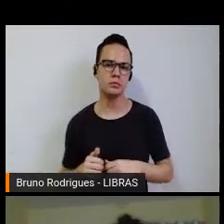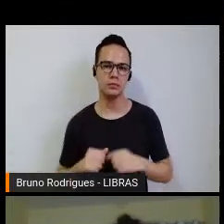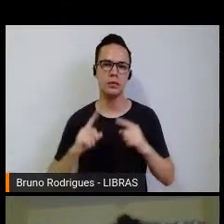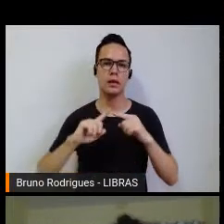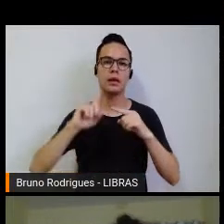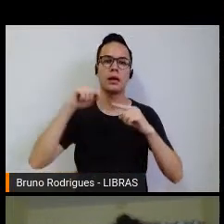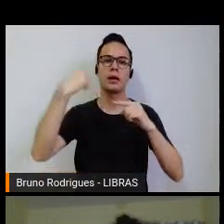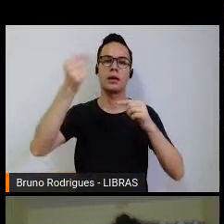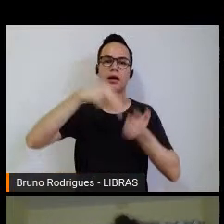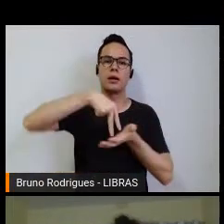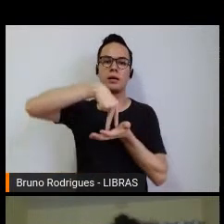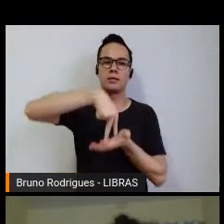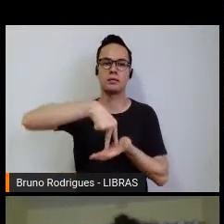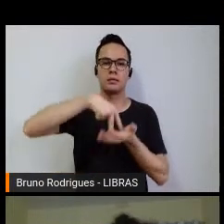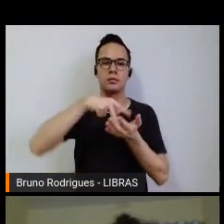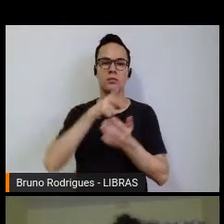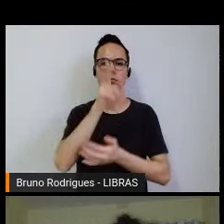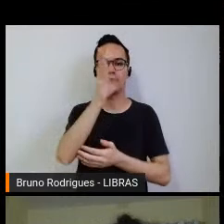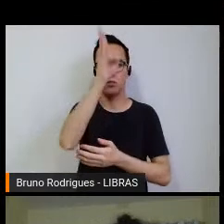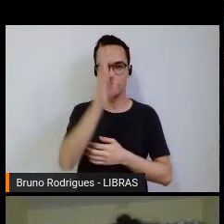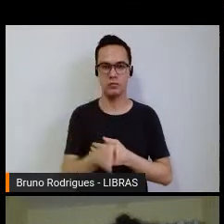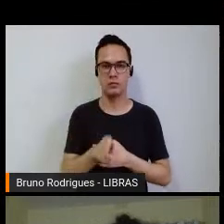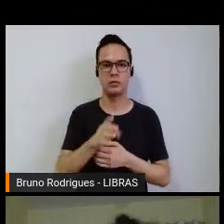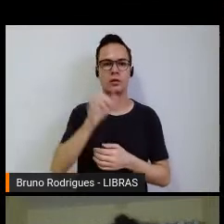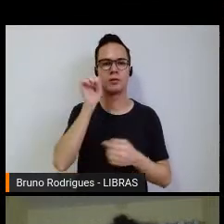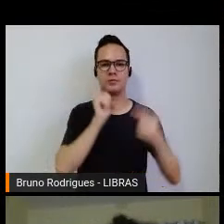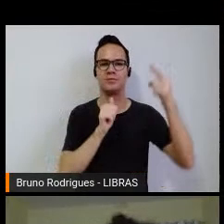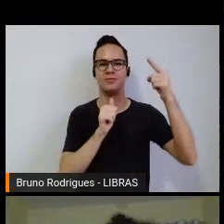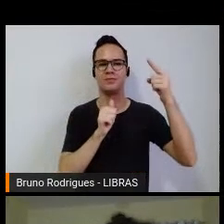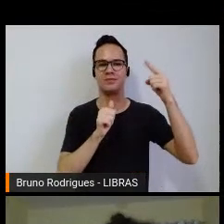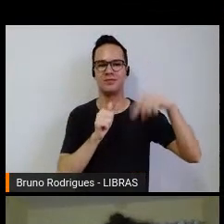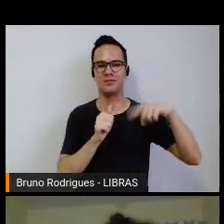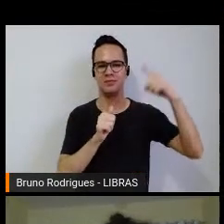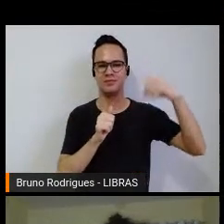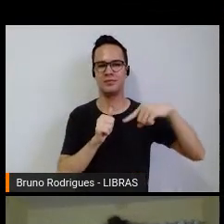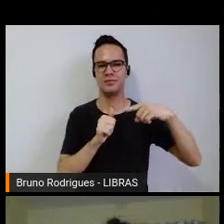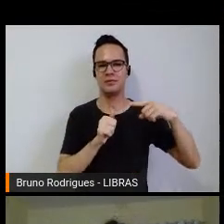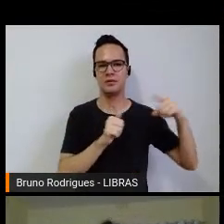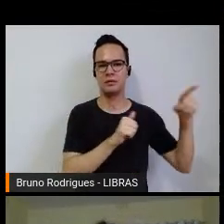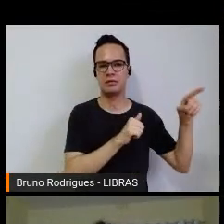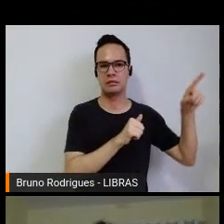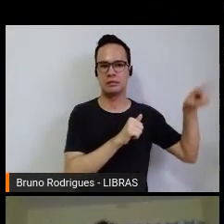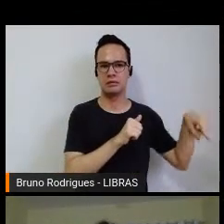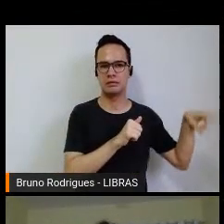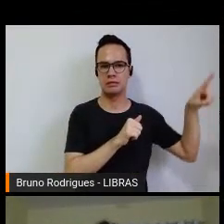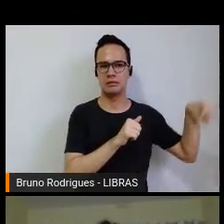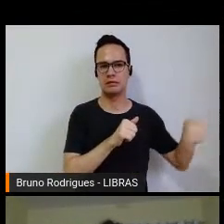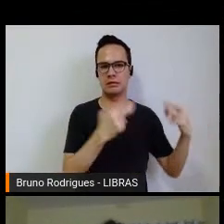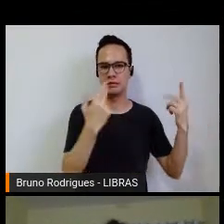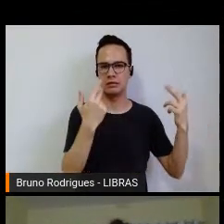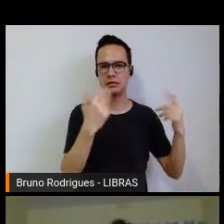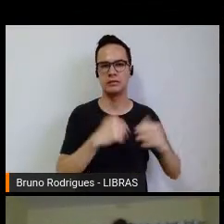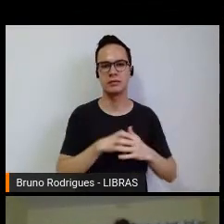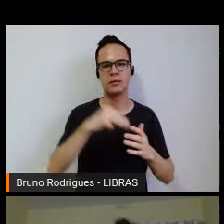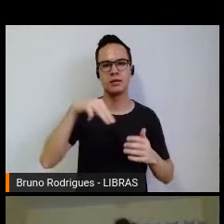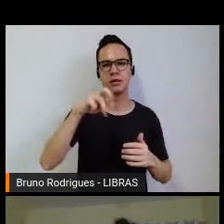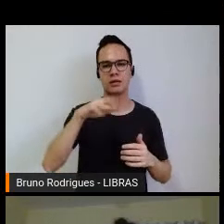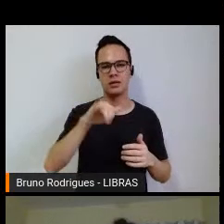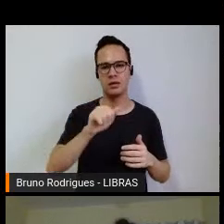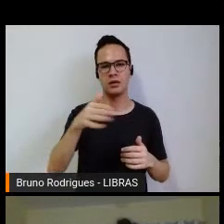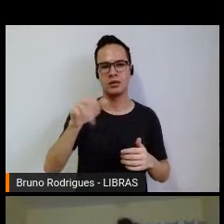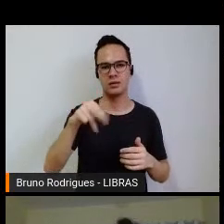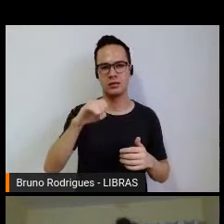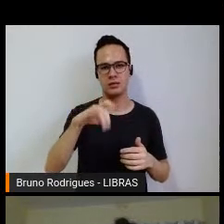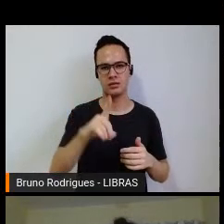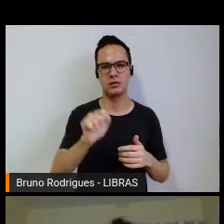cima, a pessoa do meio é a mesma da foto acima, que é Maria Neide Cruz Sampaio e aí eu soube